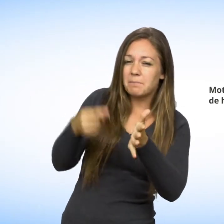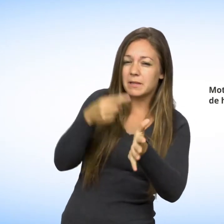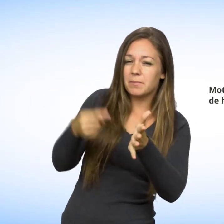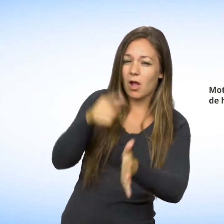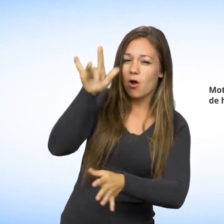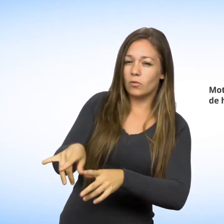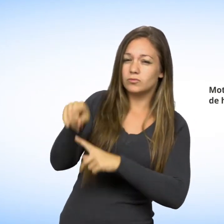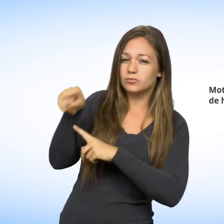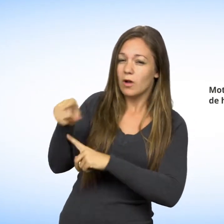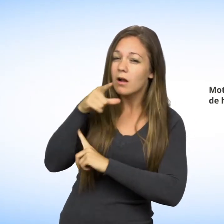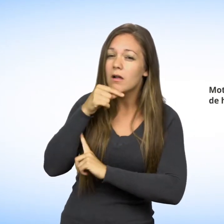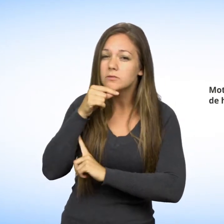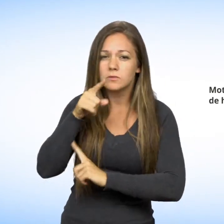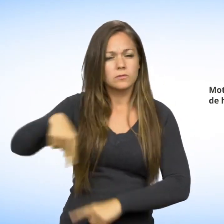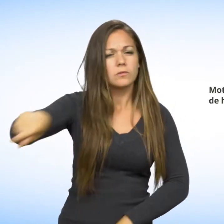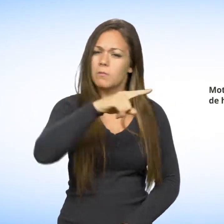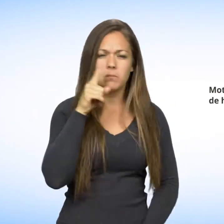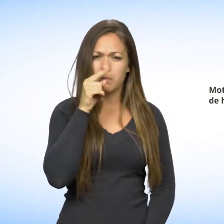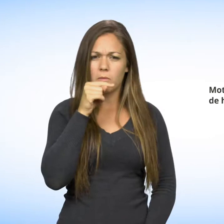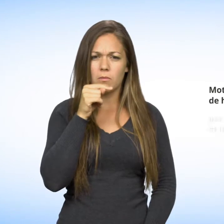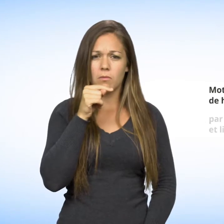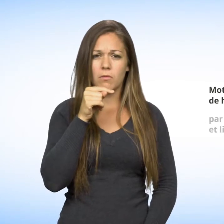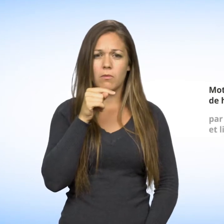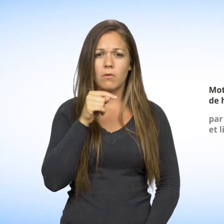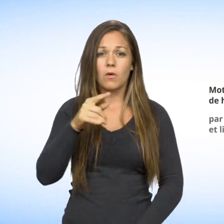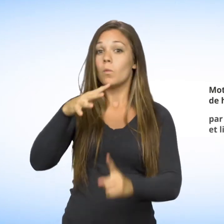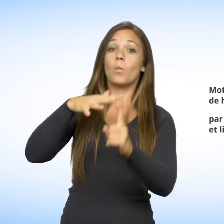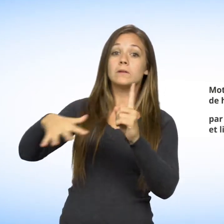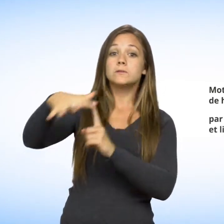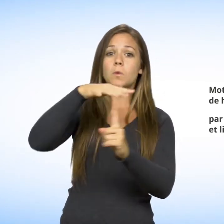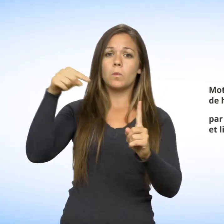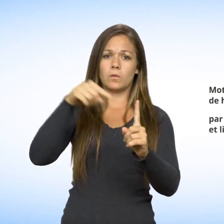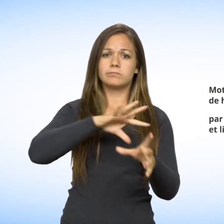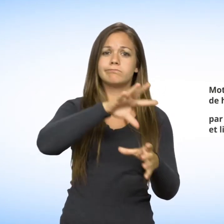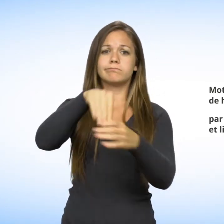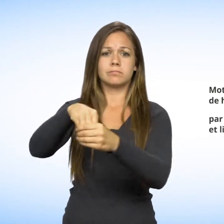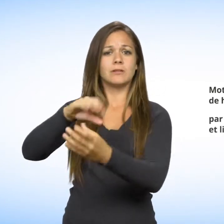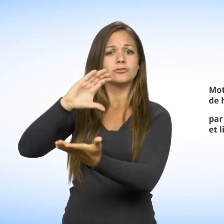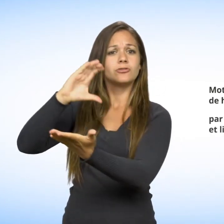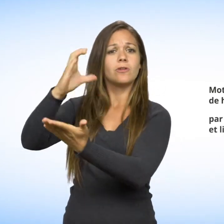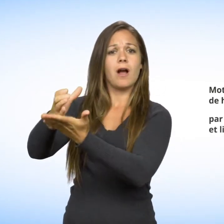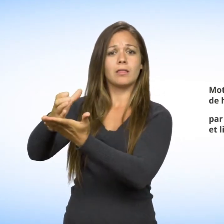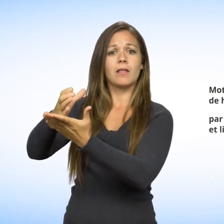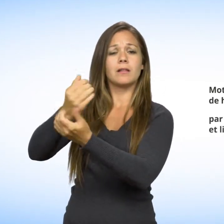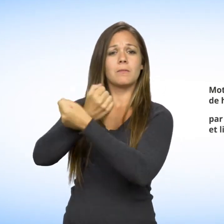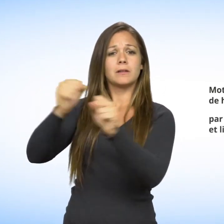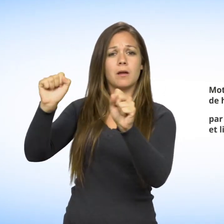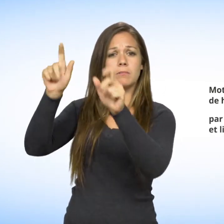de commentaires ou de comportements offensants et répétés du fait de votre âge. Ces situations sont contraires à la Charte des